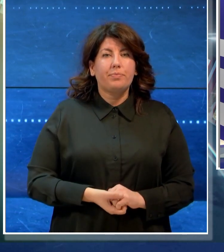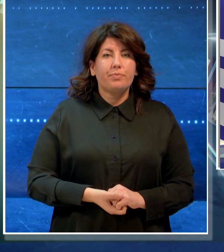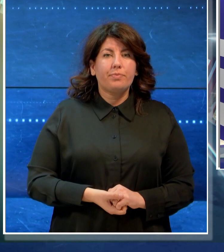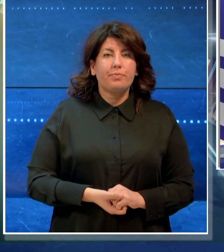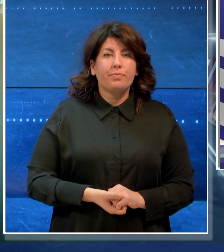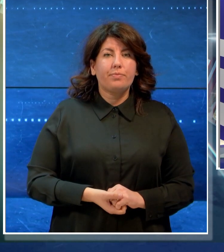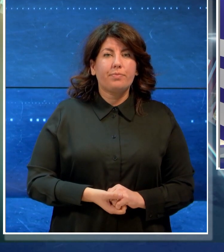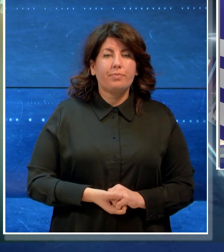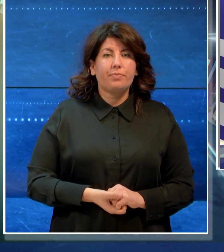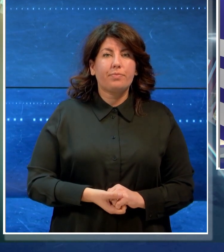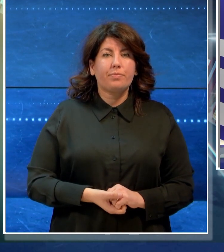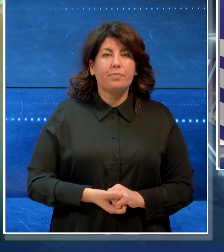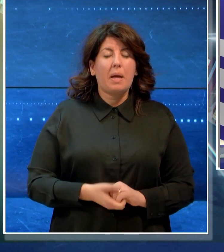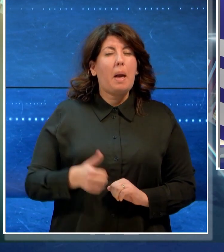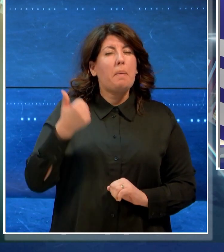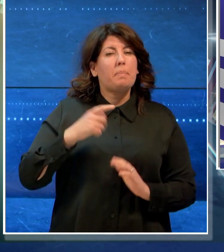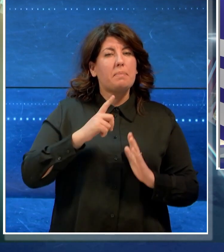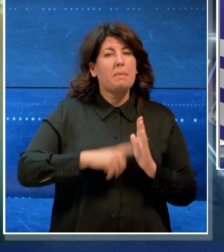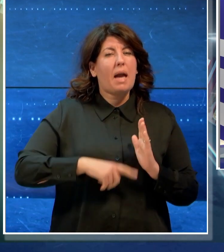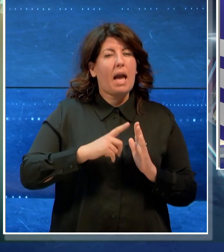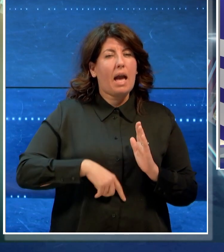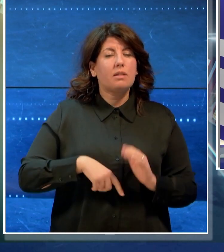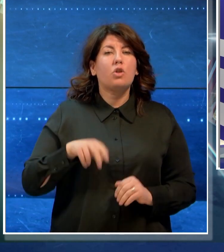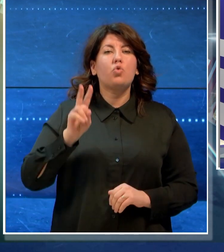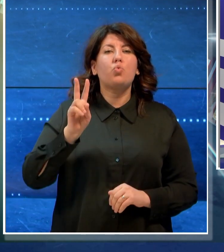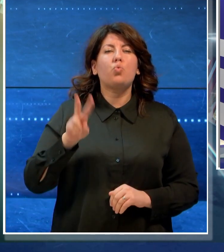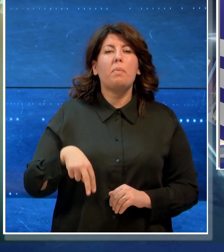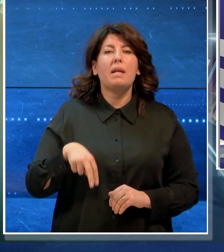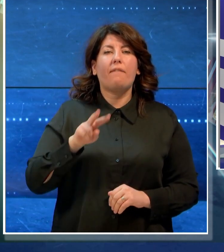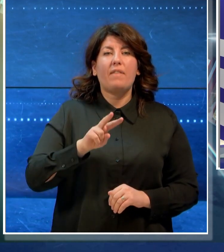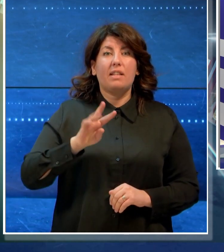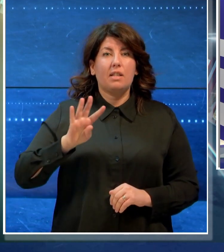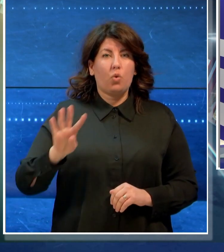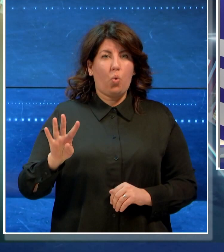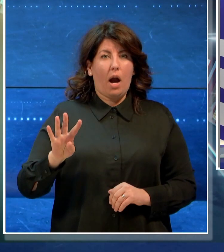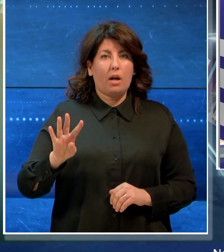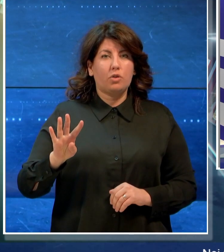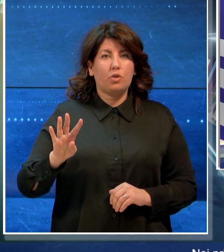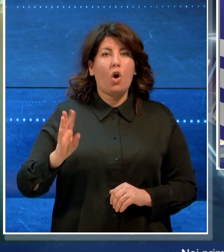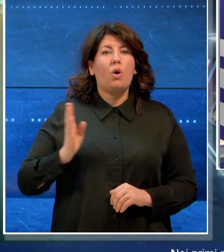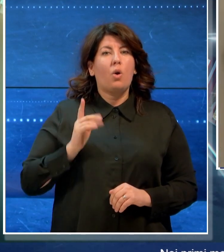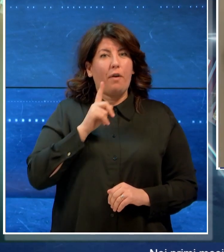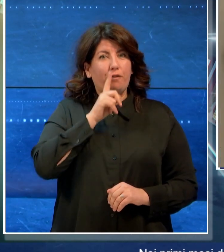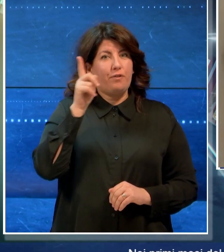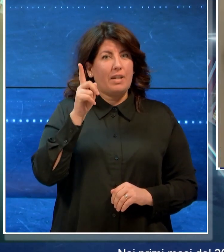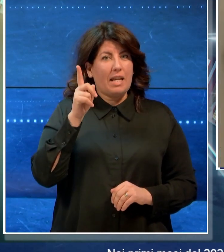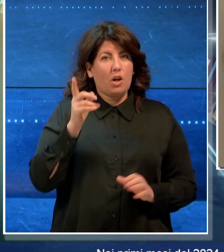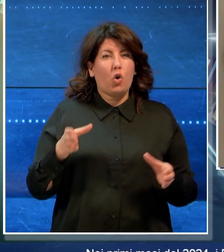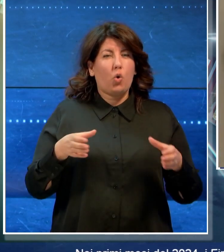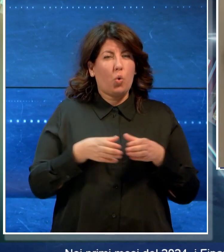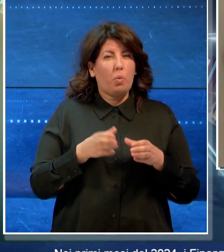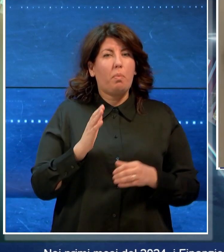Nei primi mesi del 2024 i finanzieri del gruppo